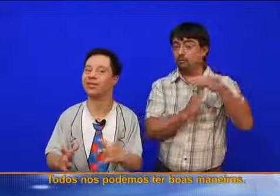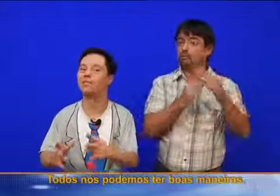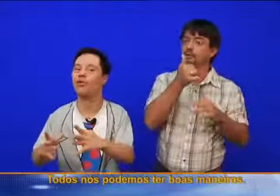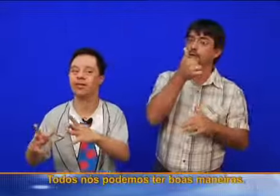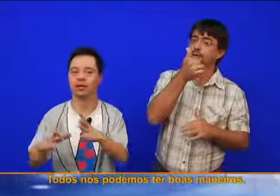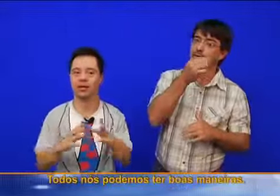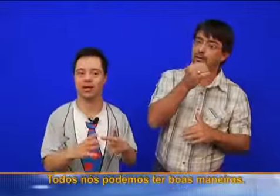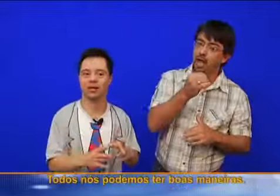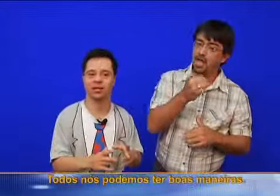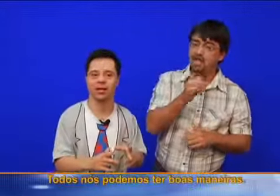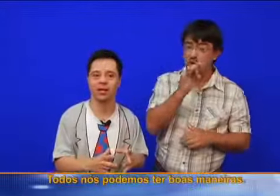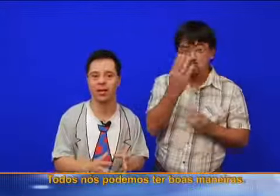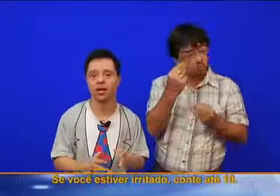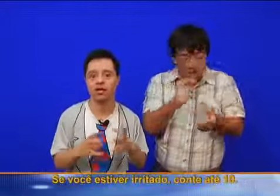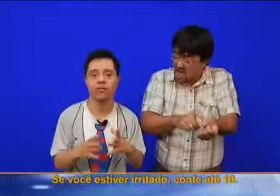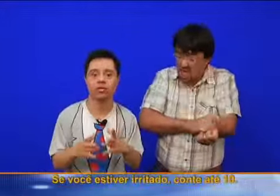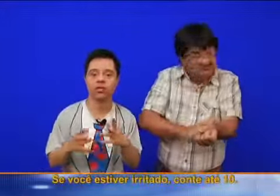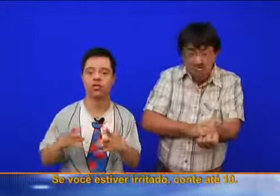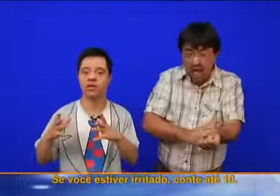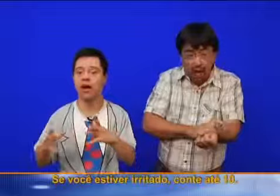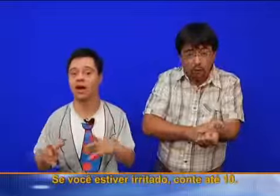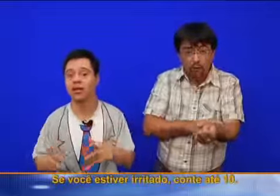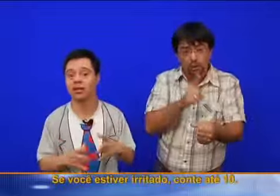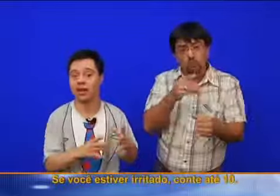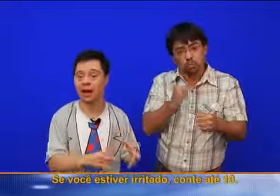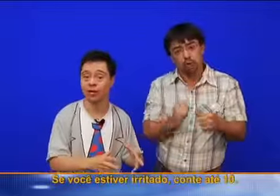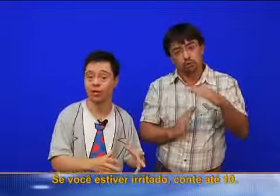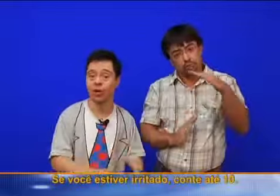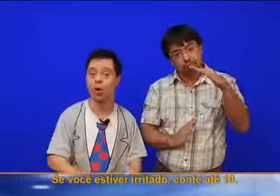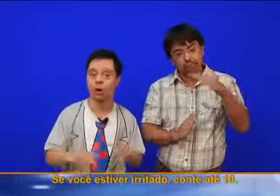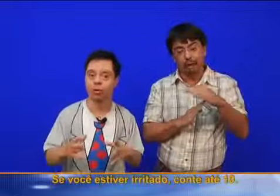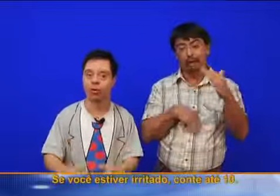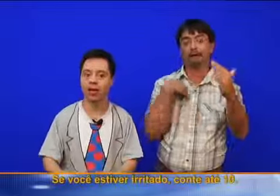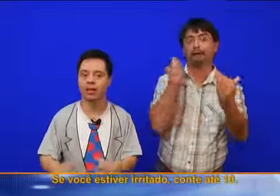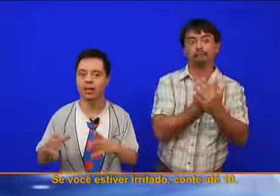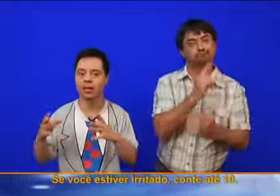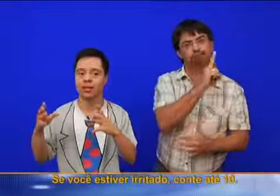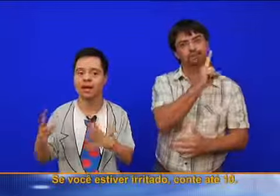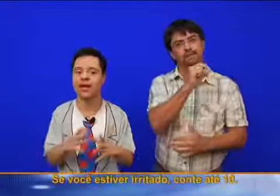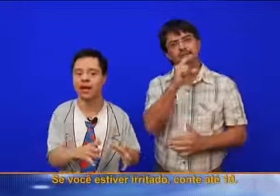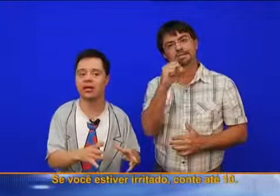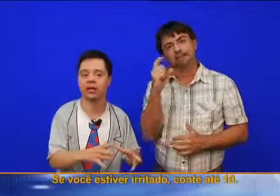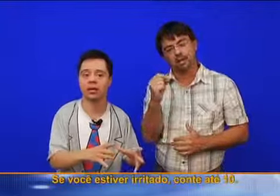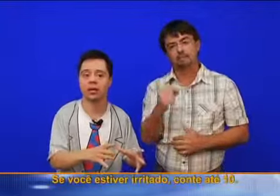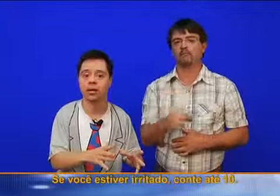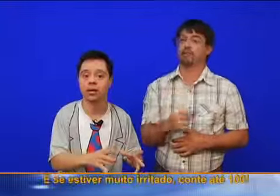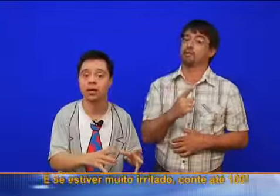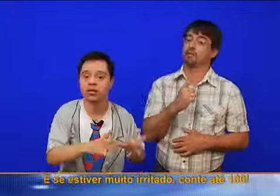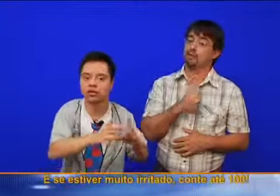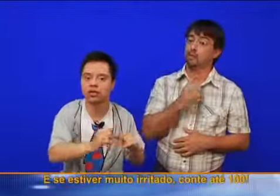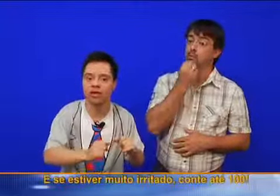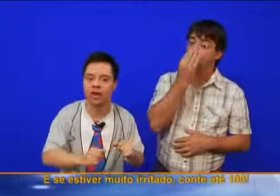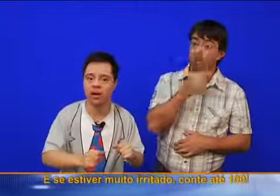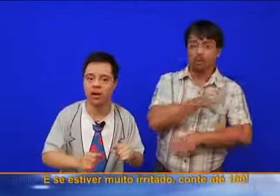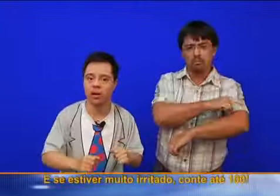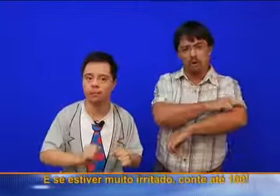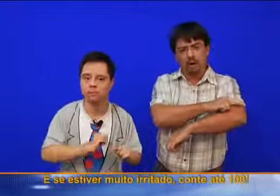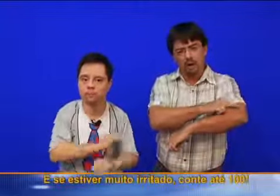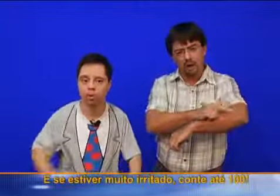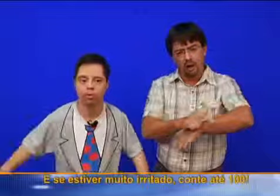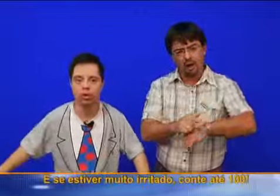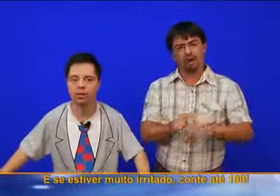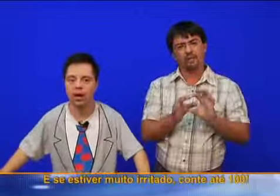podemos ter boas maneiras. Se você estiver irritado, conte até dez. E se estiver